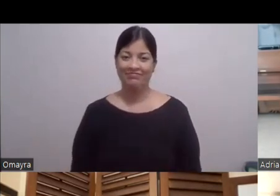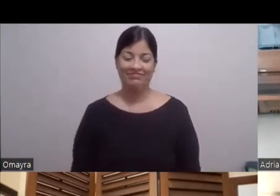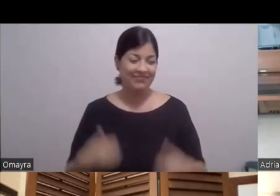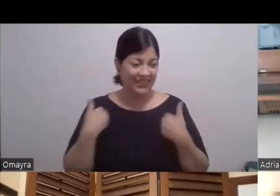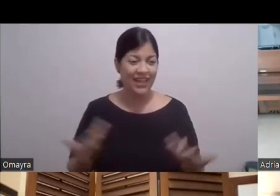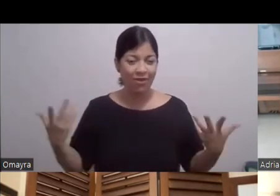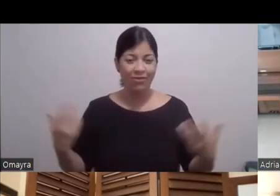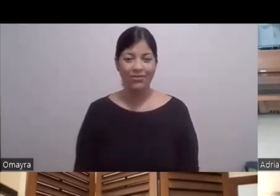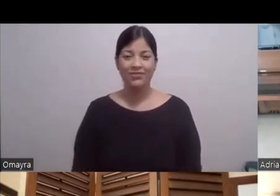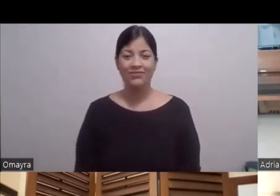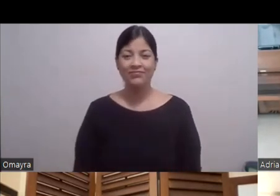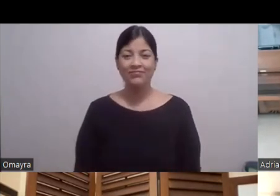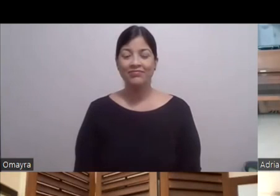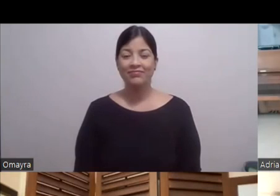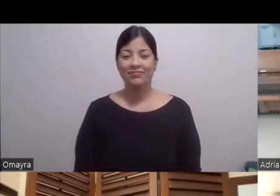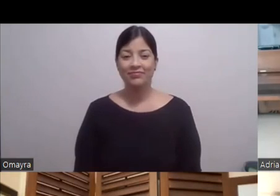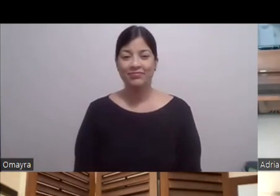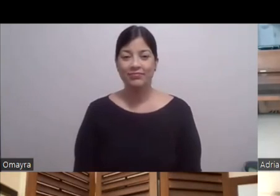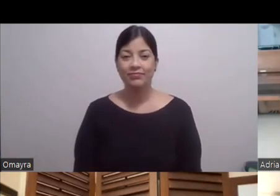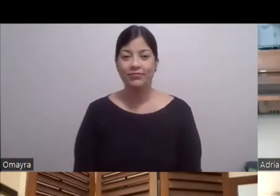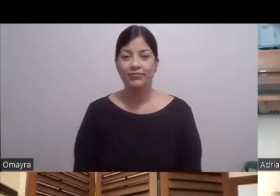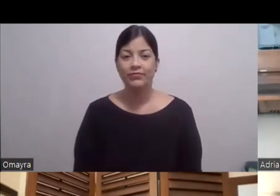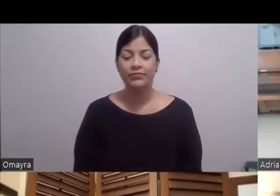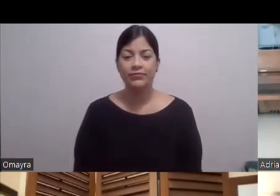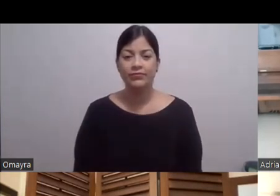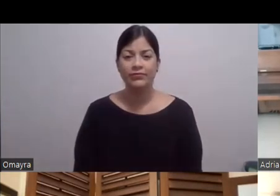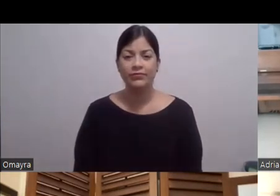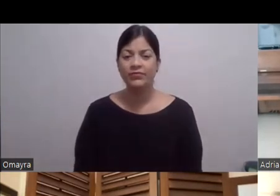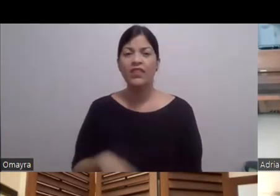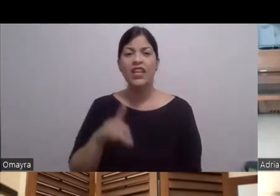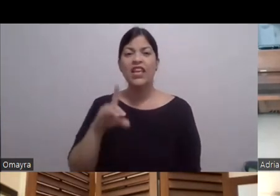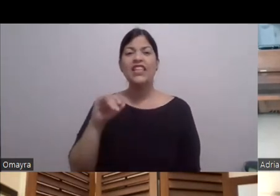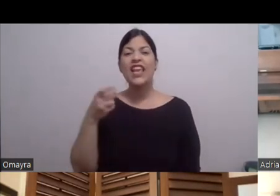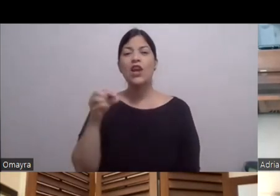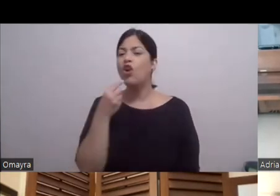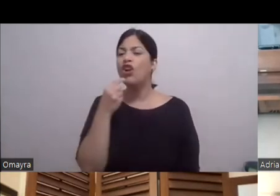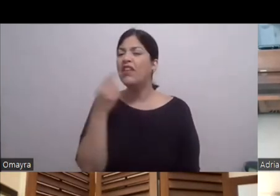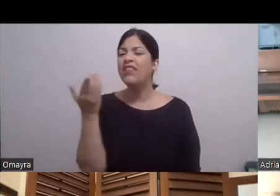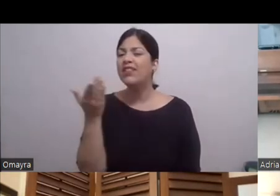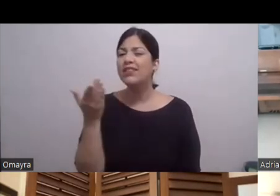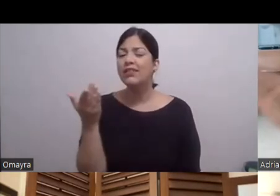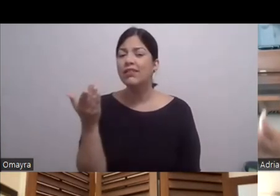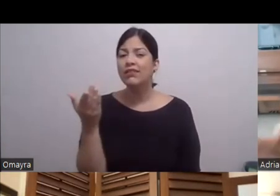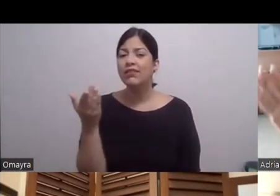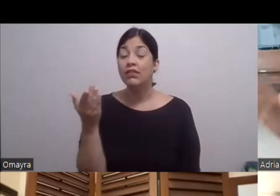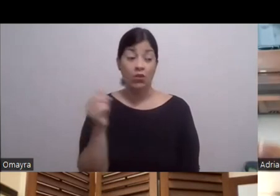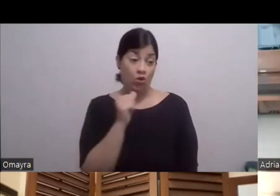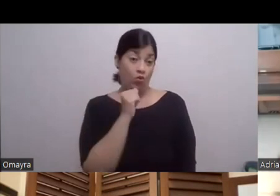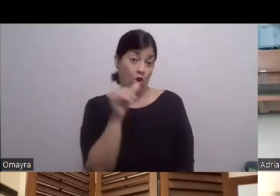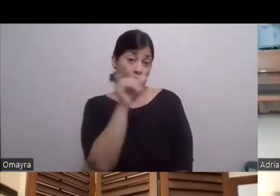¿Y qué te ha dicho ¿Qué te ha dicho Diego En ese sentido? O sea Porque No es lo mismo Que tú vas a hacer Una obra Y después la